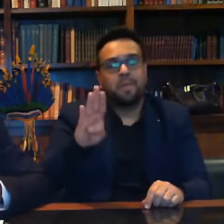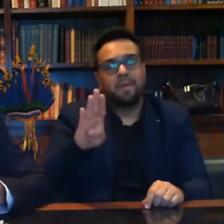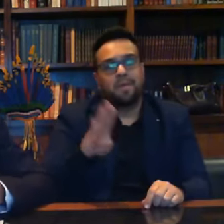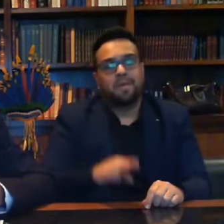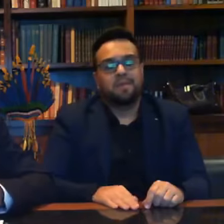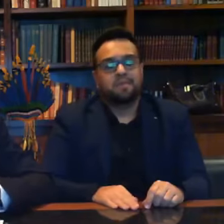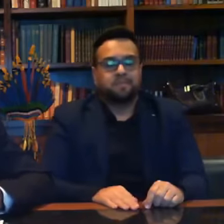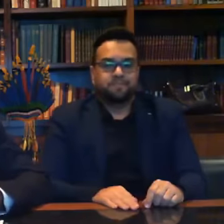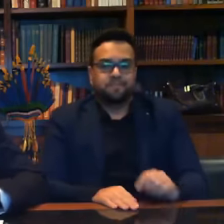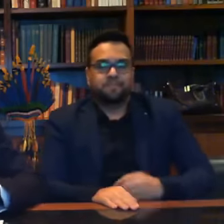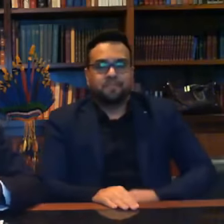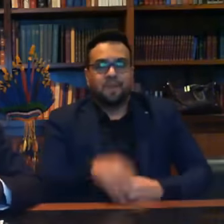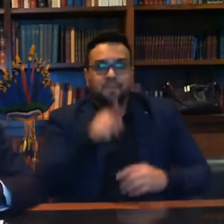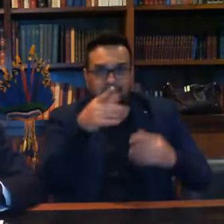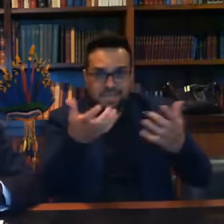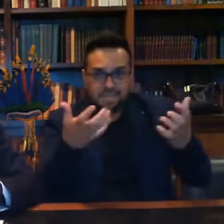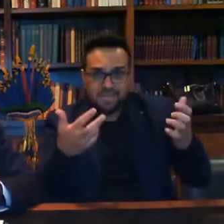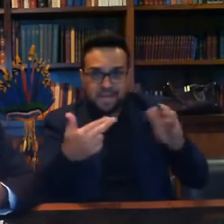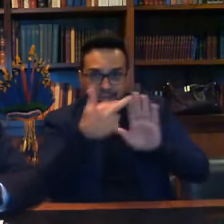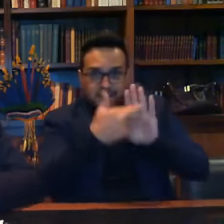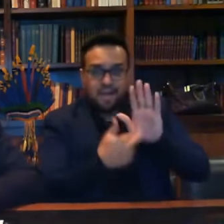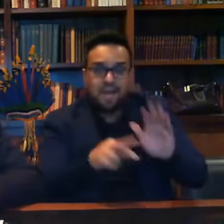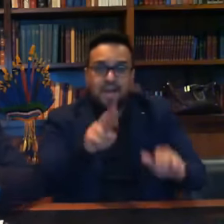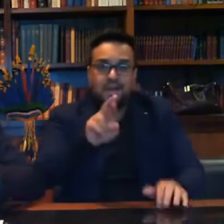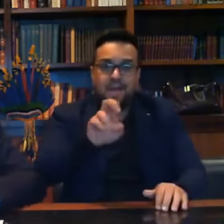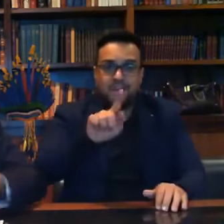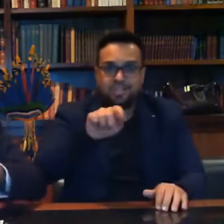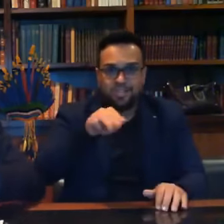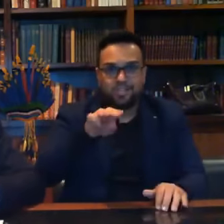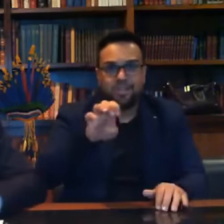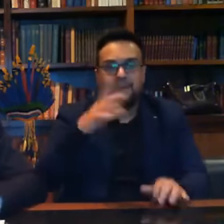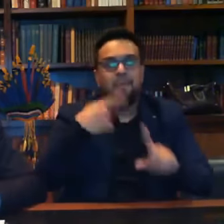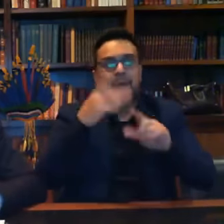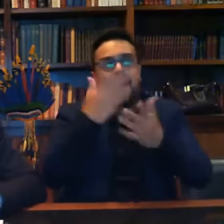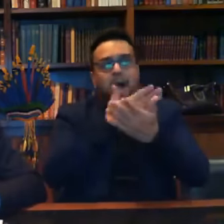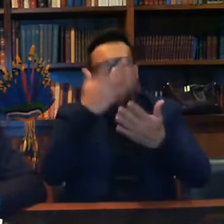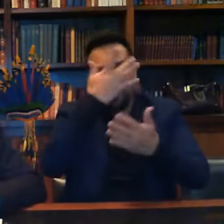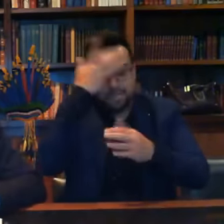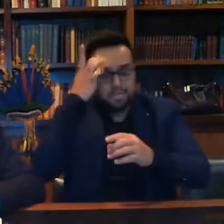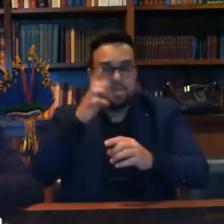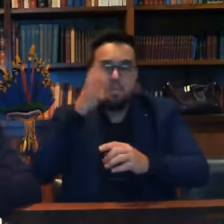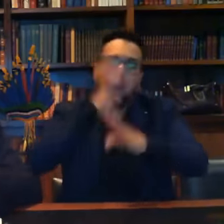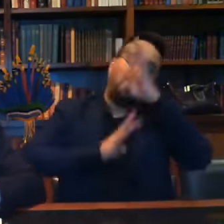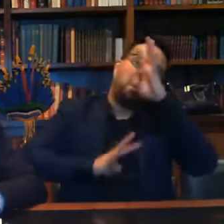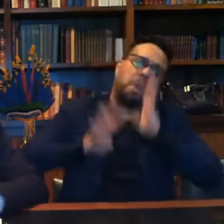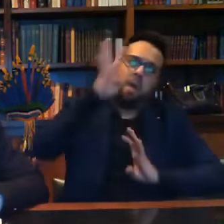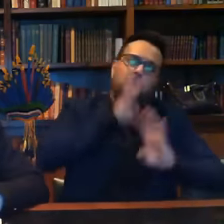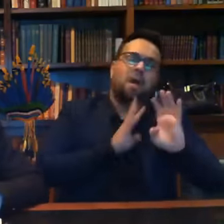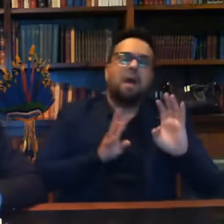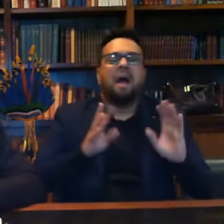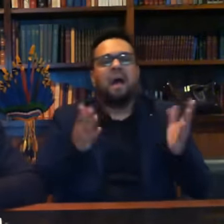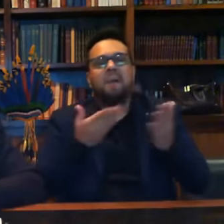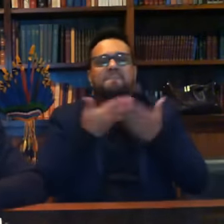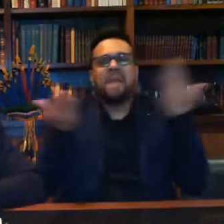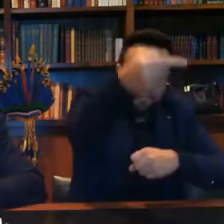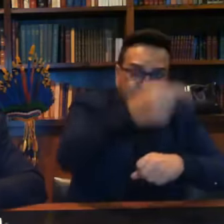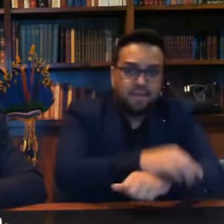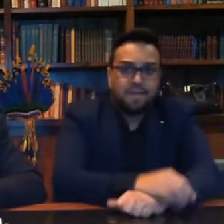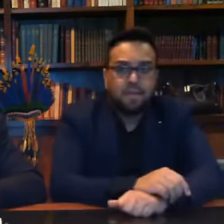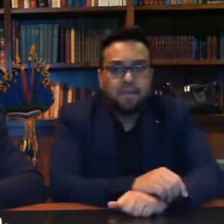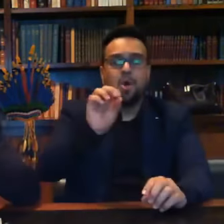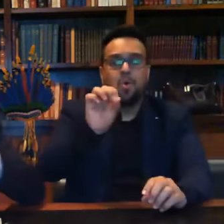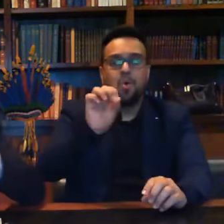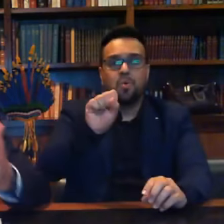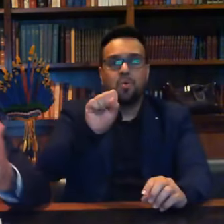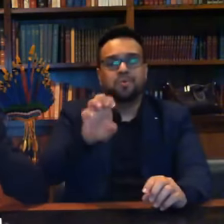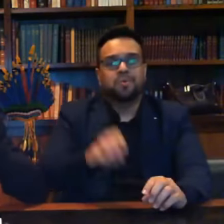esse regime que vocês querem para o Brasil e alguns ficam, alguns ficam me criticando ainda que, ah, perdeu, está com medo da Rundo,